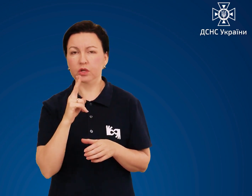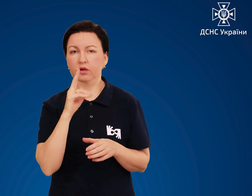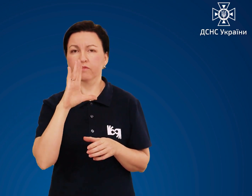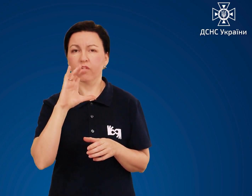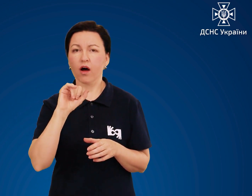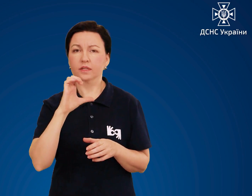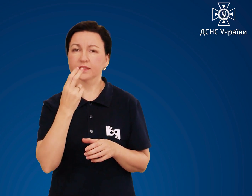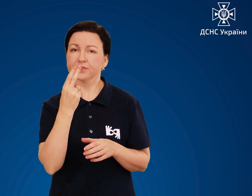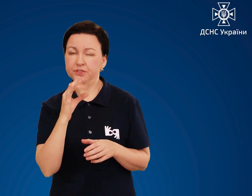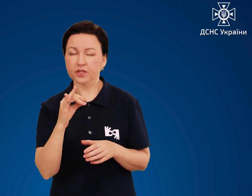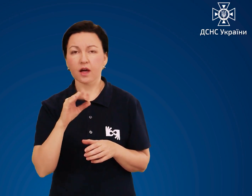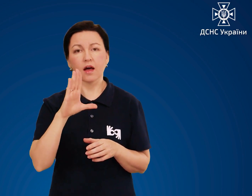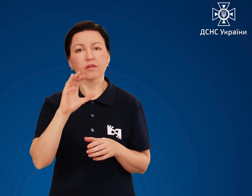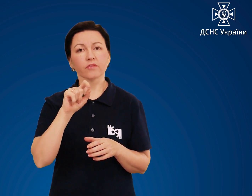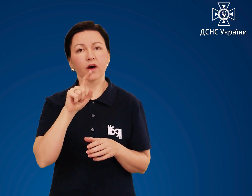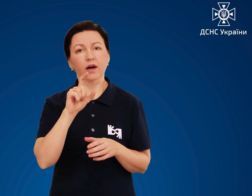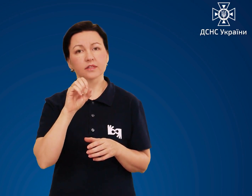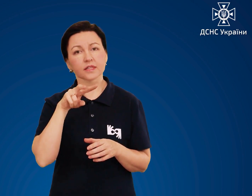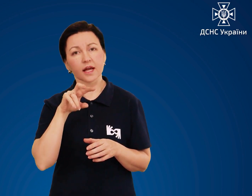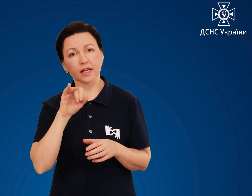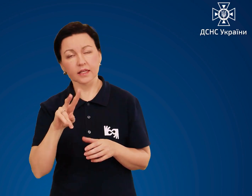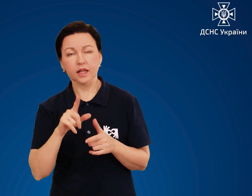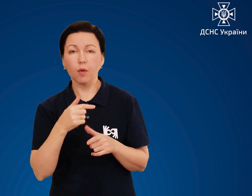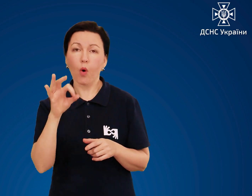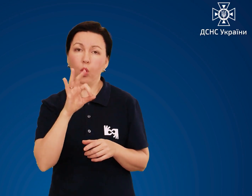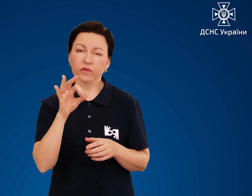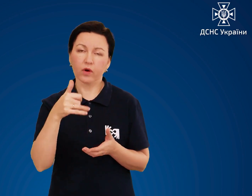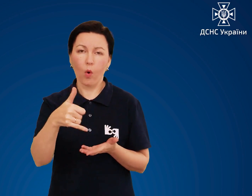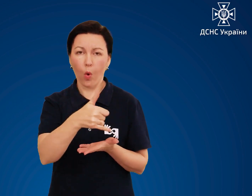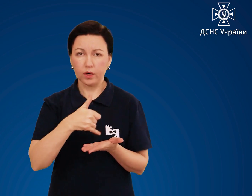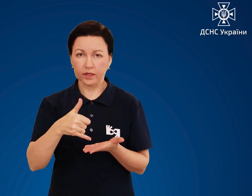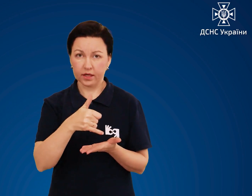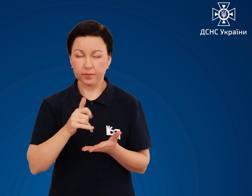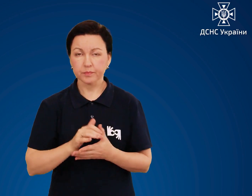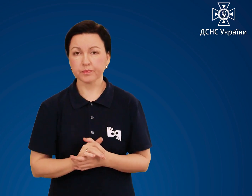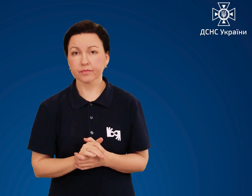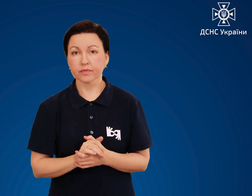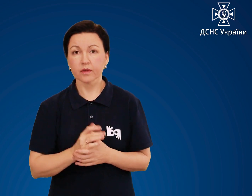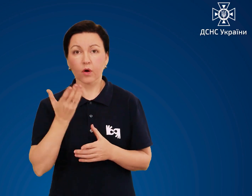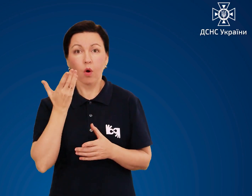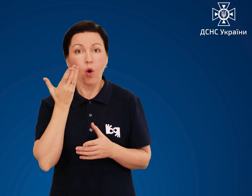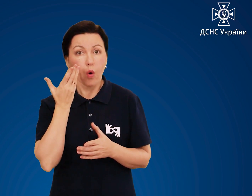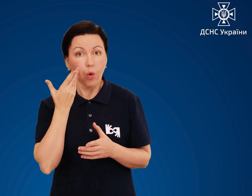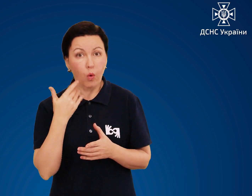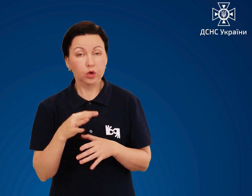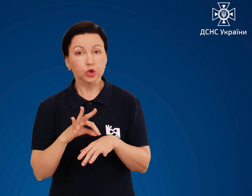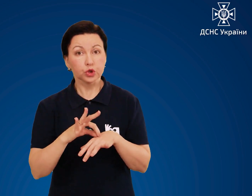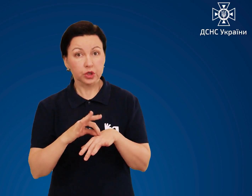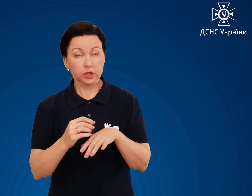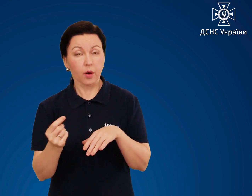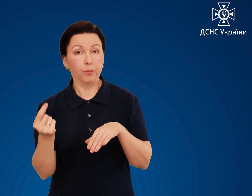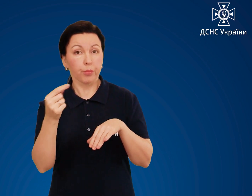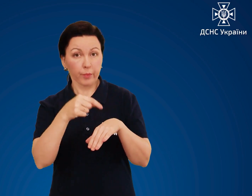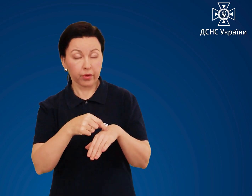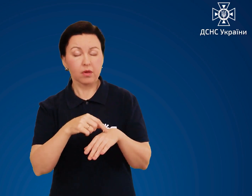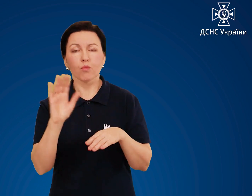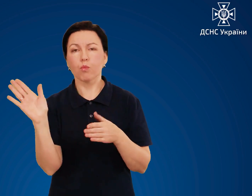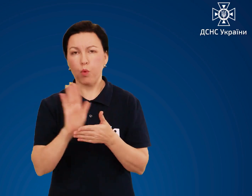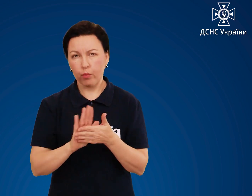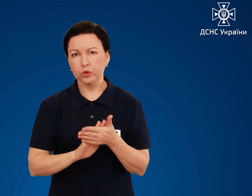квастів, вазеліновою або оливковою олією При ураженні шкіри обмийте